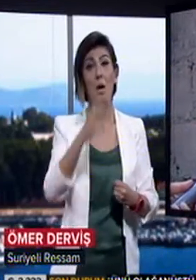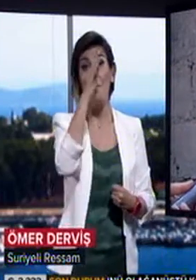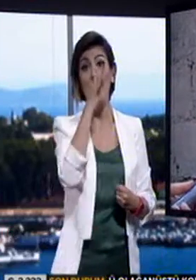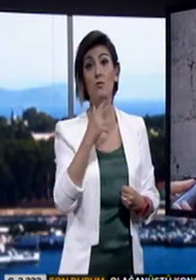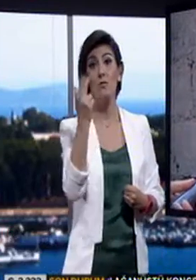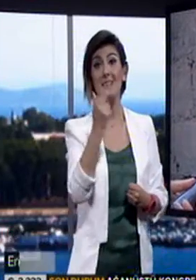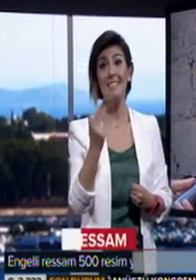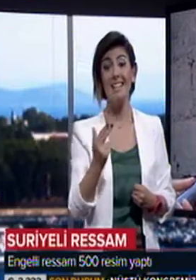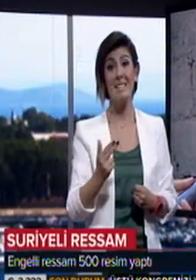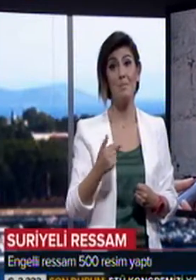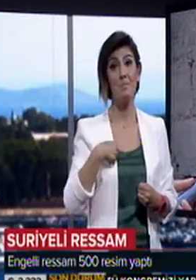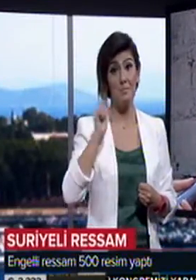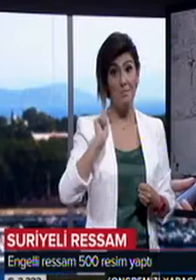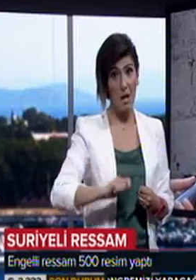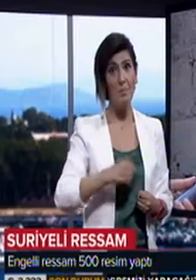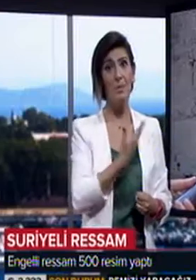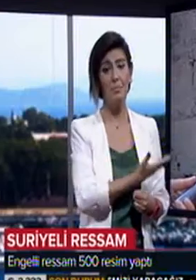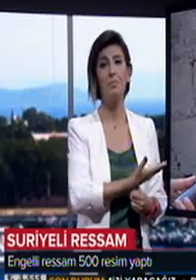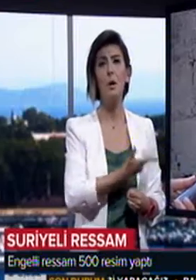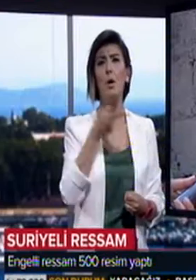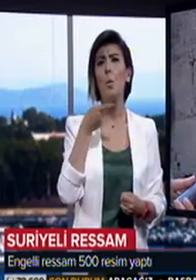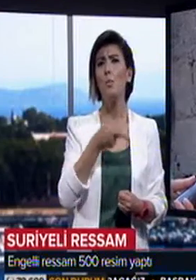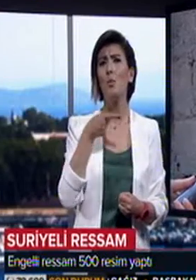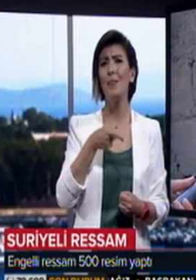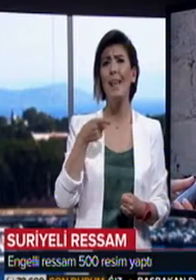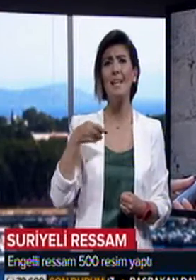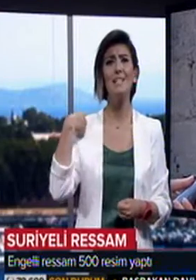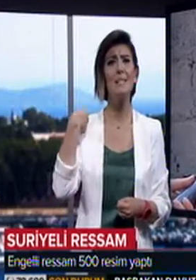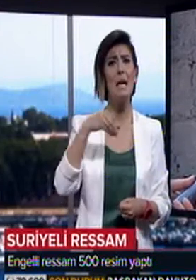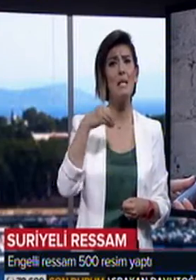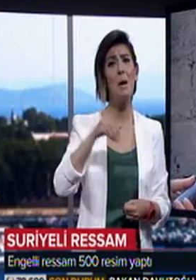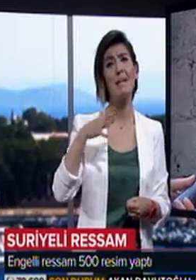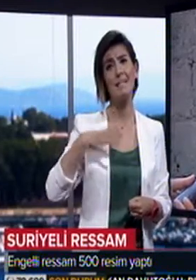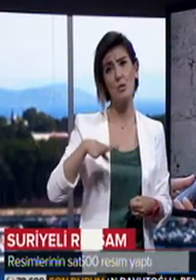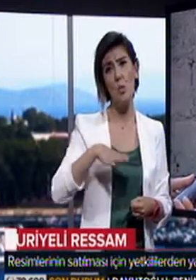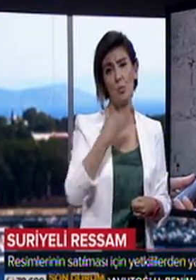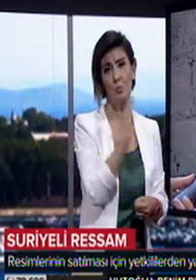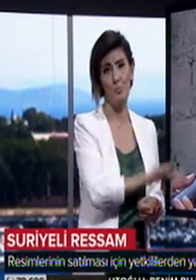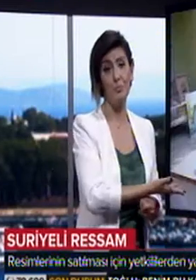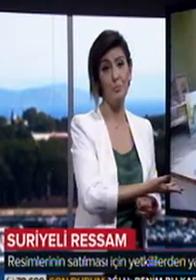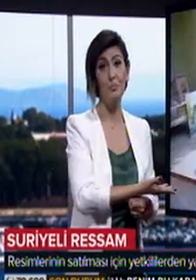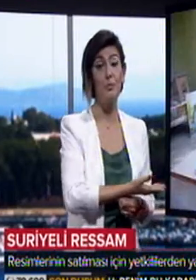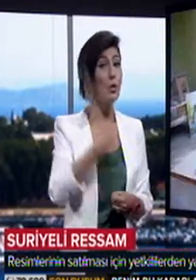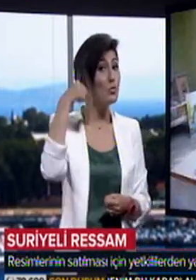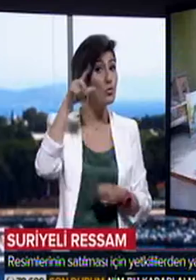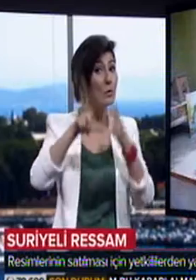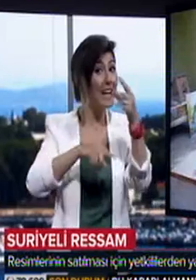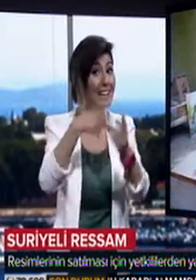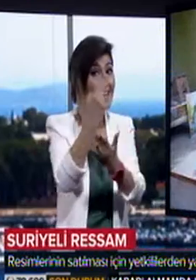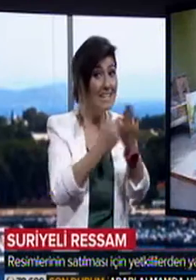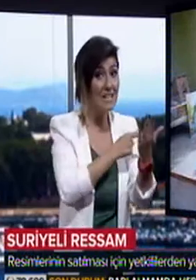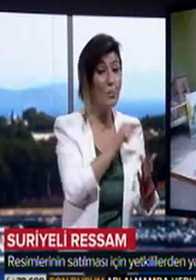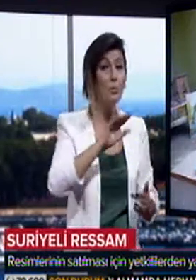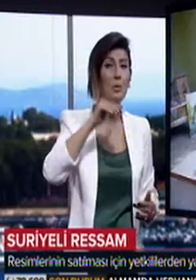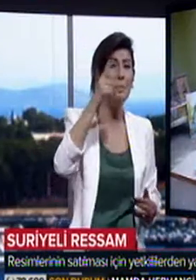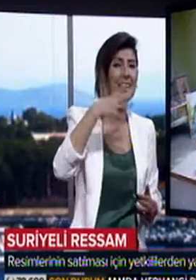500 lirasım yaptım. Bunları satmak istiyorum. Suriyeli ressam Ömer Derviş